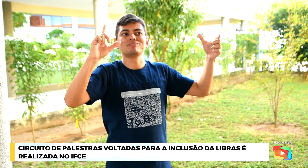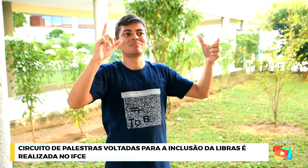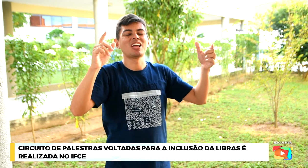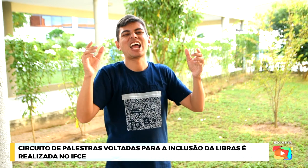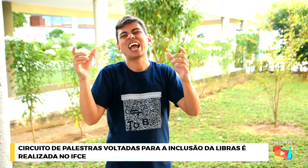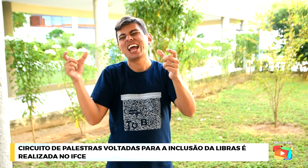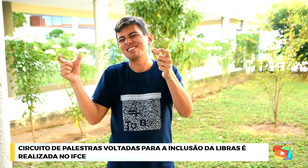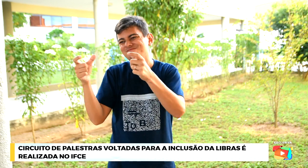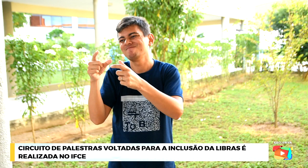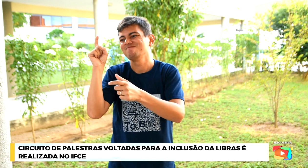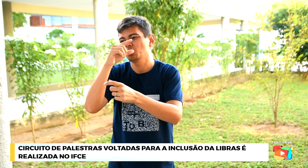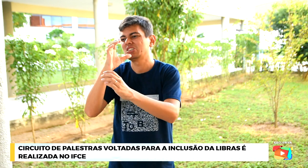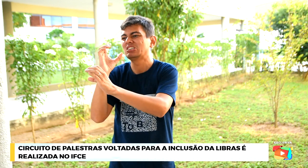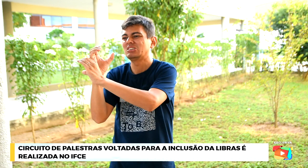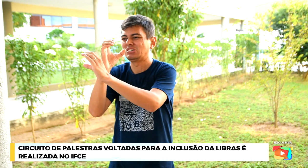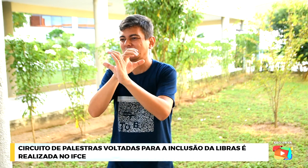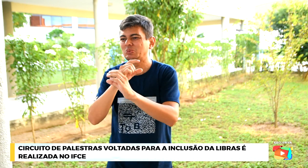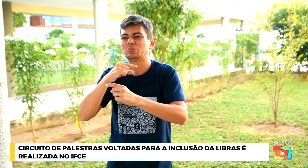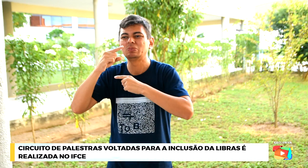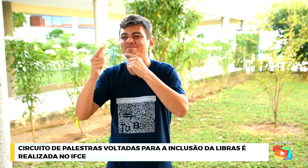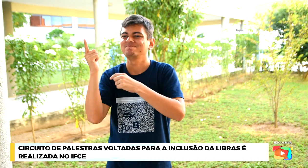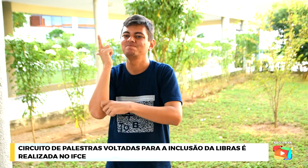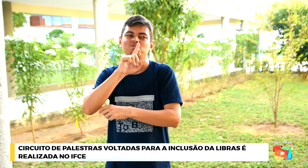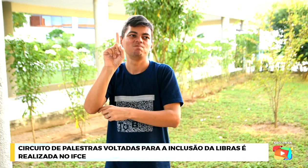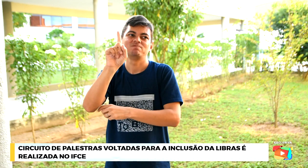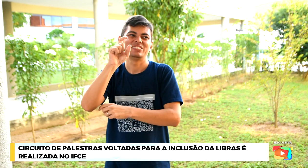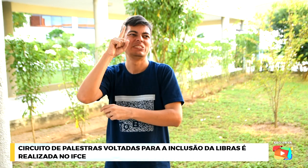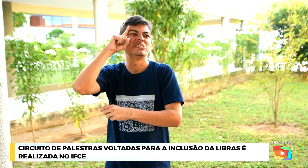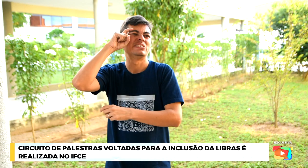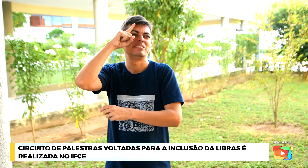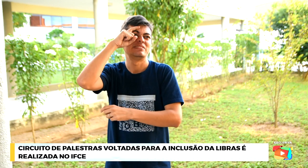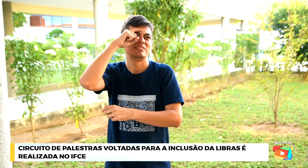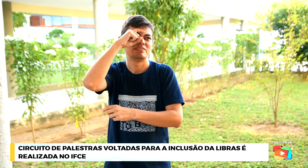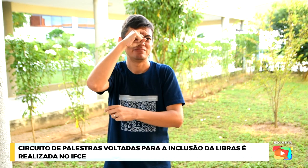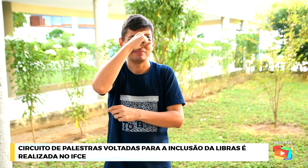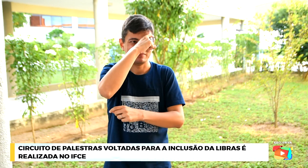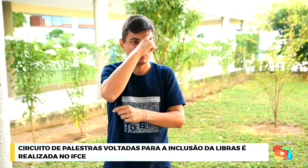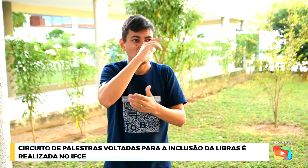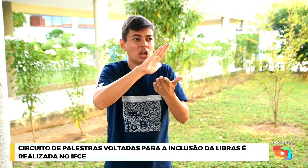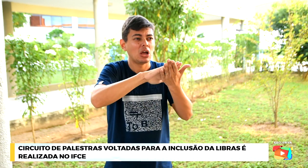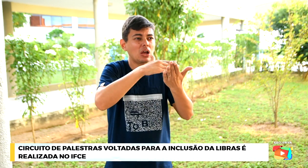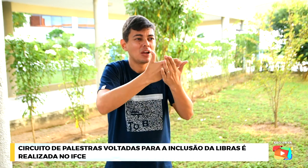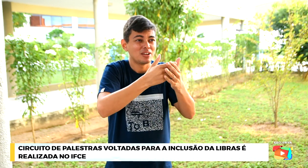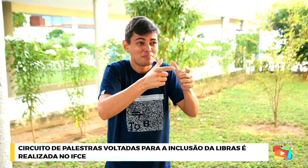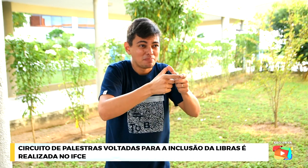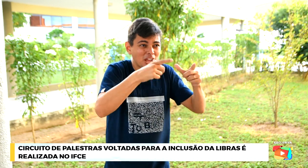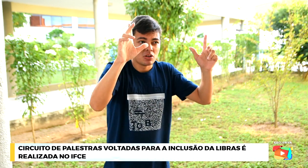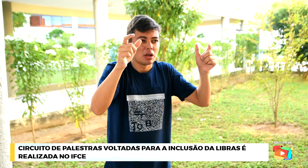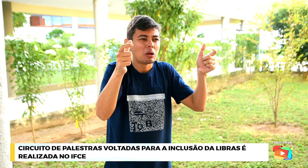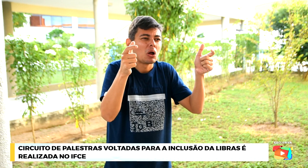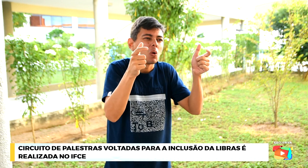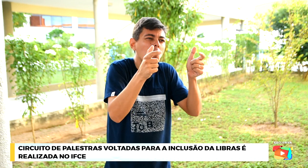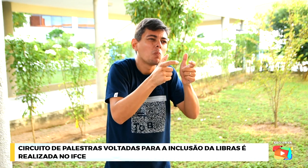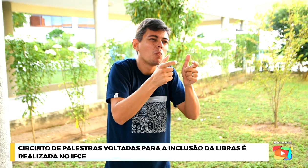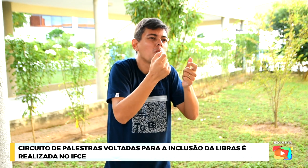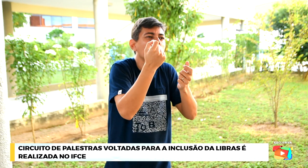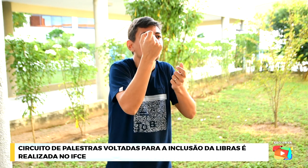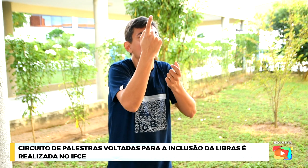às vezes me acompanha, para que eu consiga me comunicar com eles. Porque não existe essa